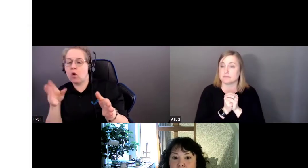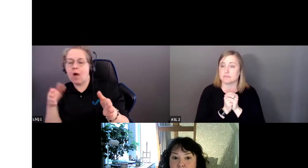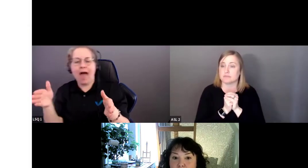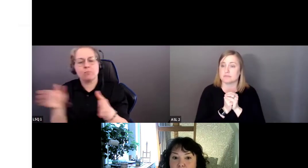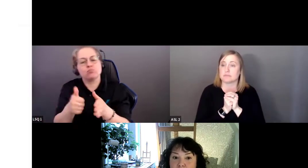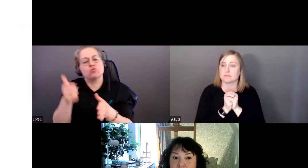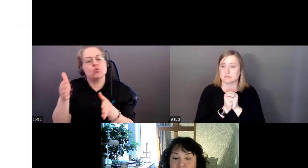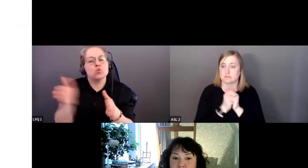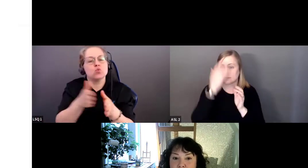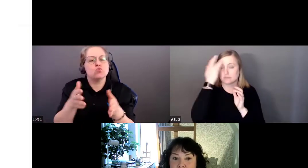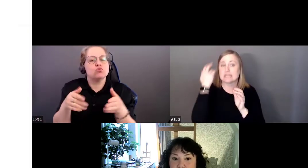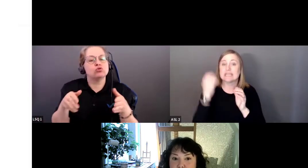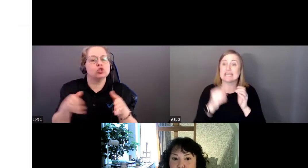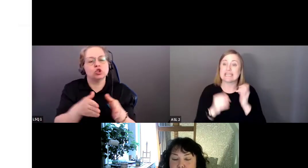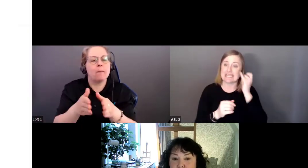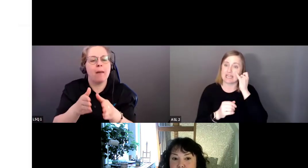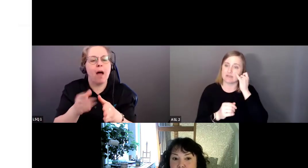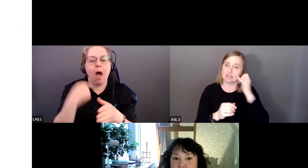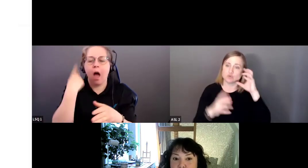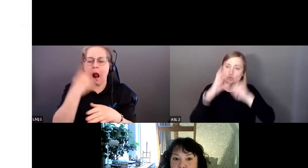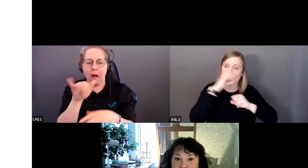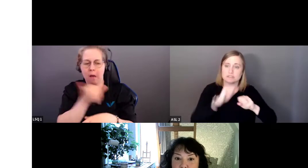et qui ne nous ressemblent pas.